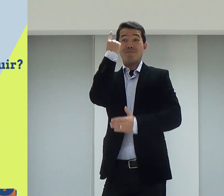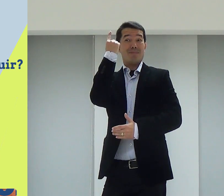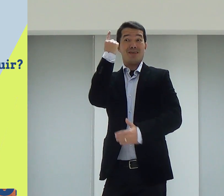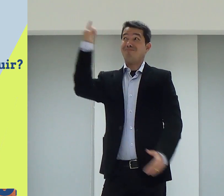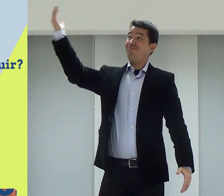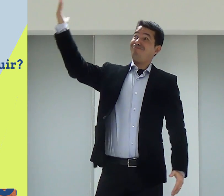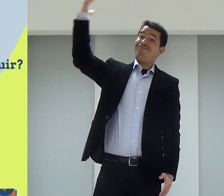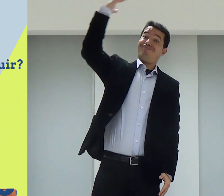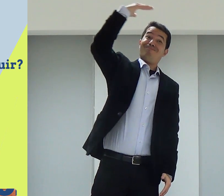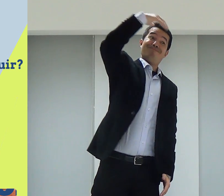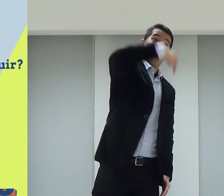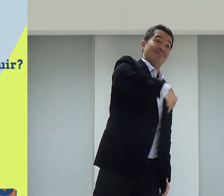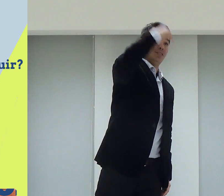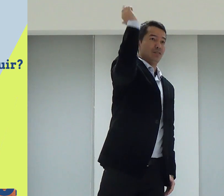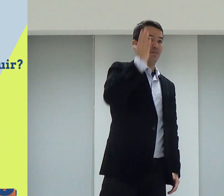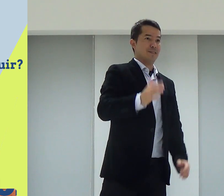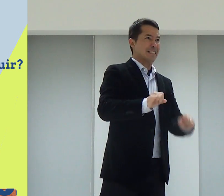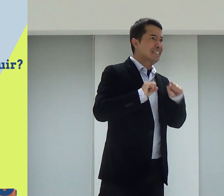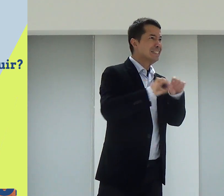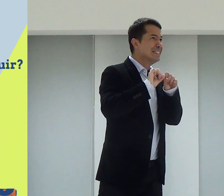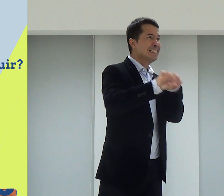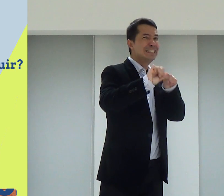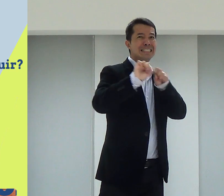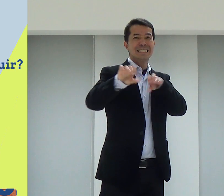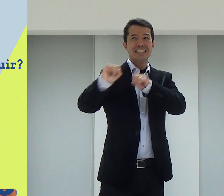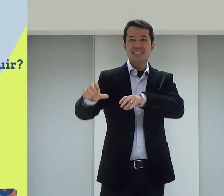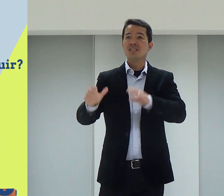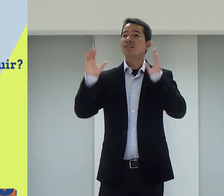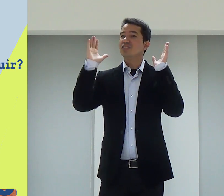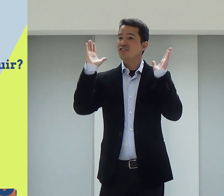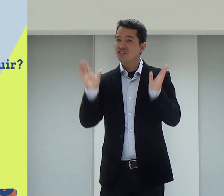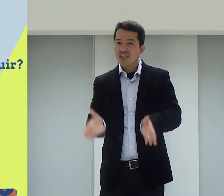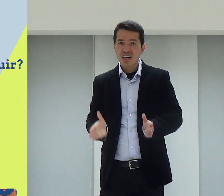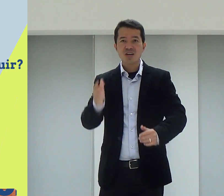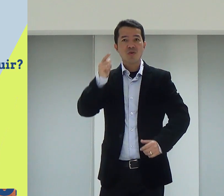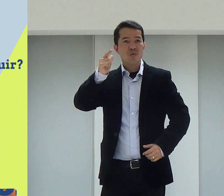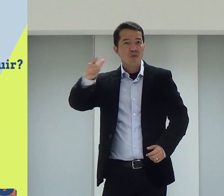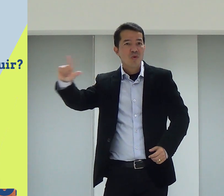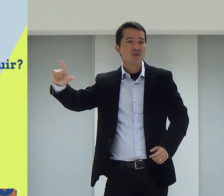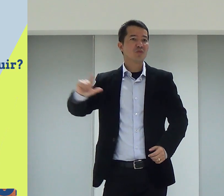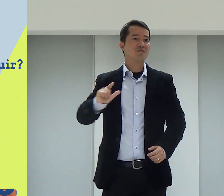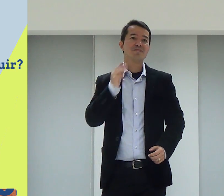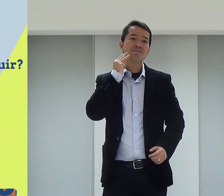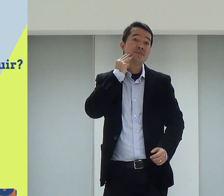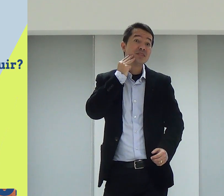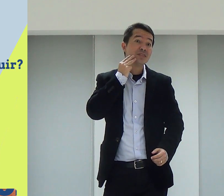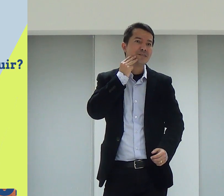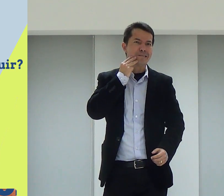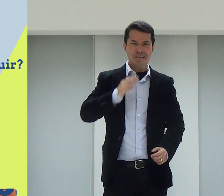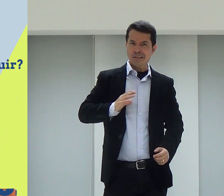ele foi o primeiro que teve coragem de vir aqui no Brasil e estar ensinando sobre Jesus, né?